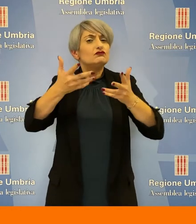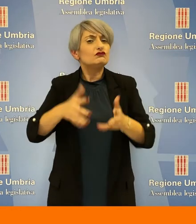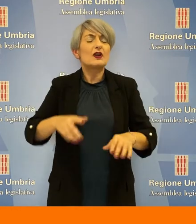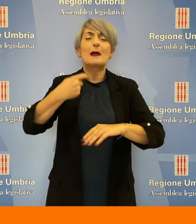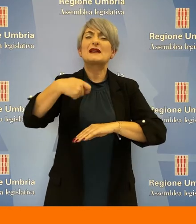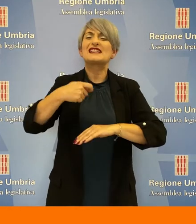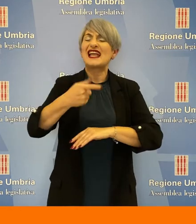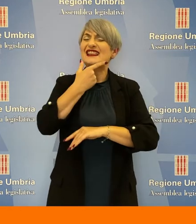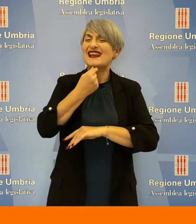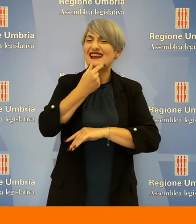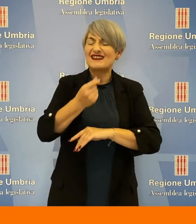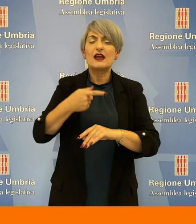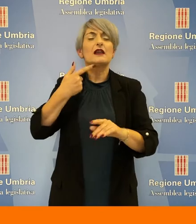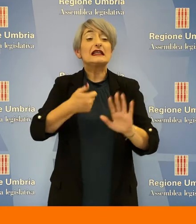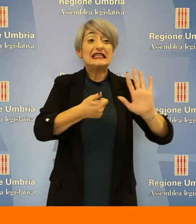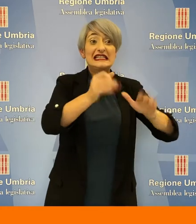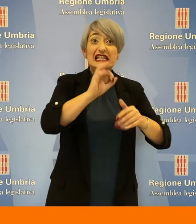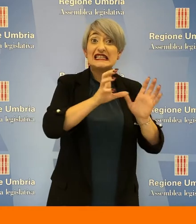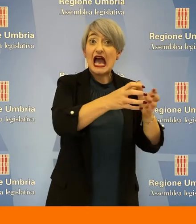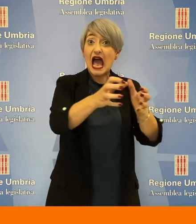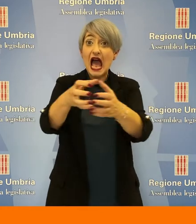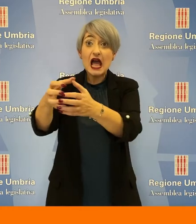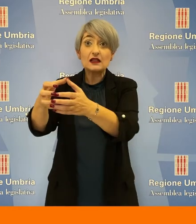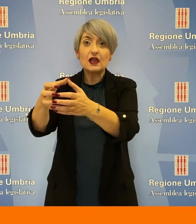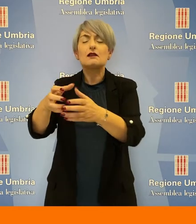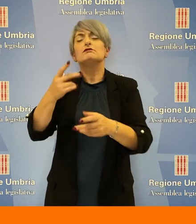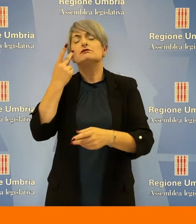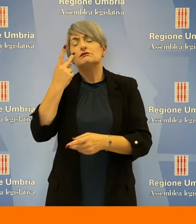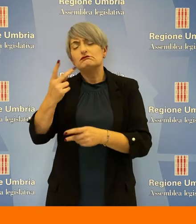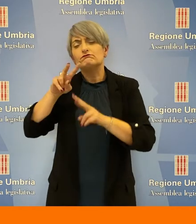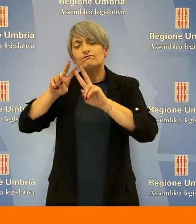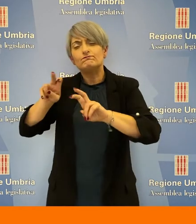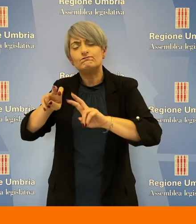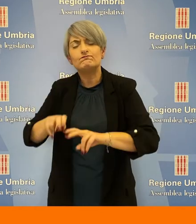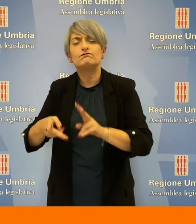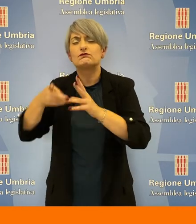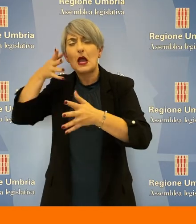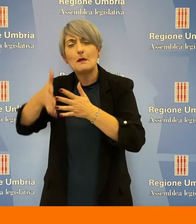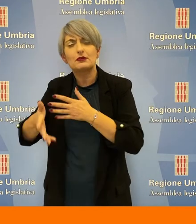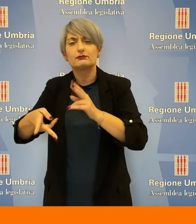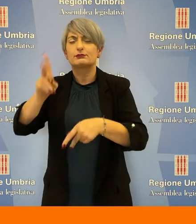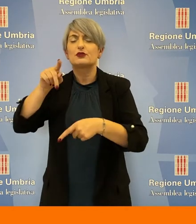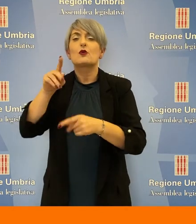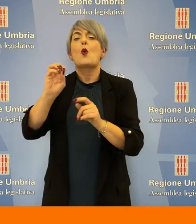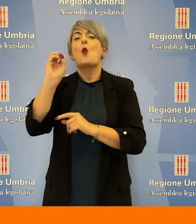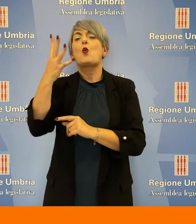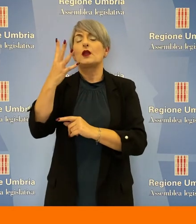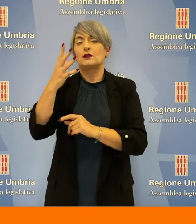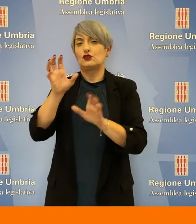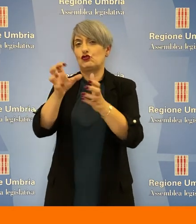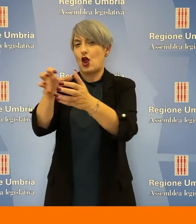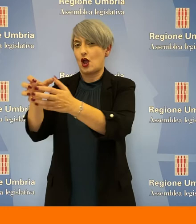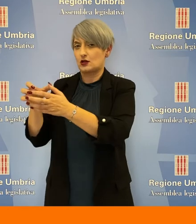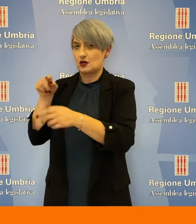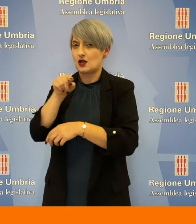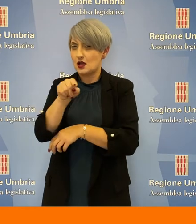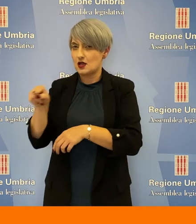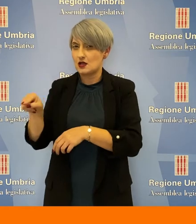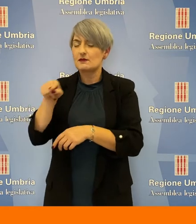il Presidente Nicchi ha spiegato che su oltre 60 organismi si è deciso di chiedere approfondimenti su una quindicina.